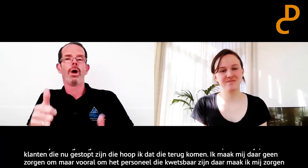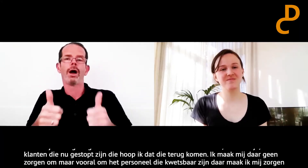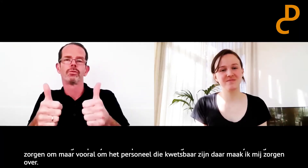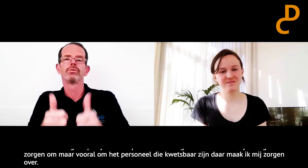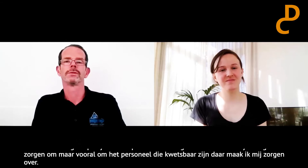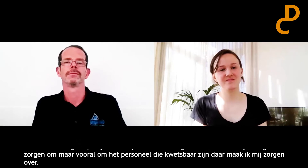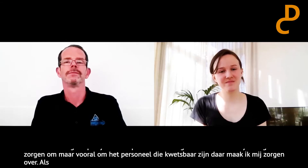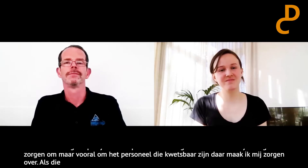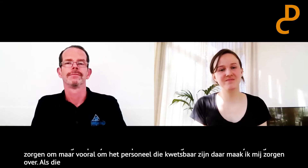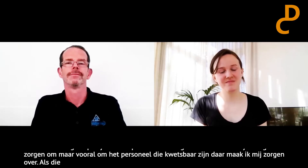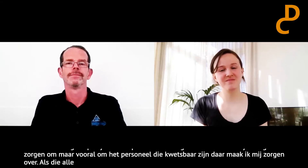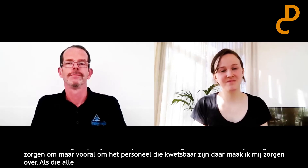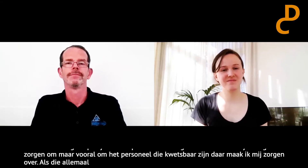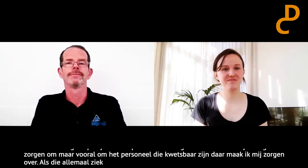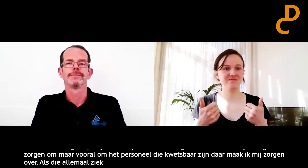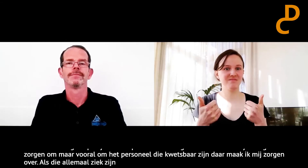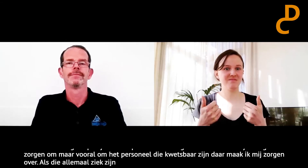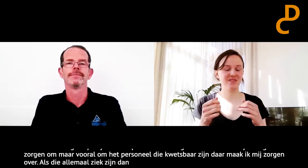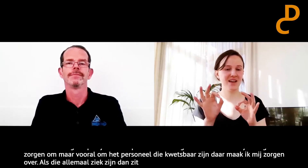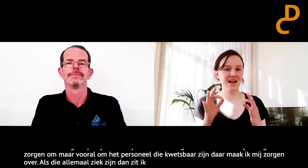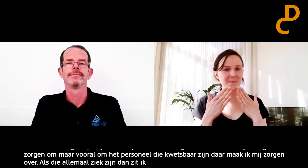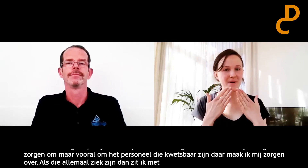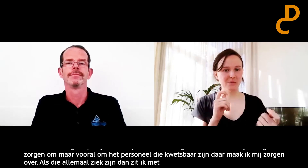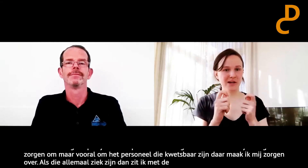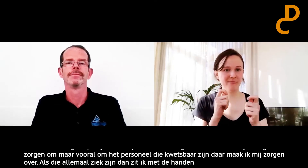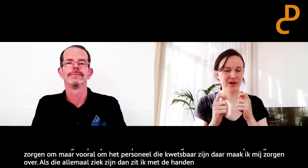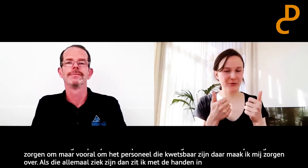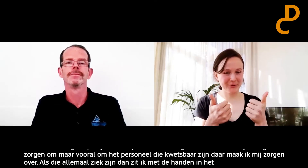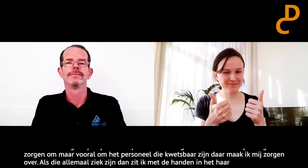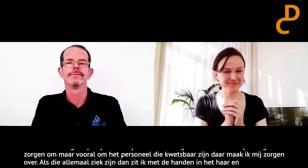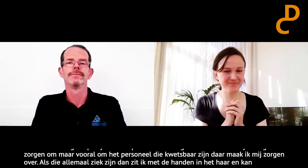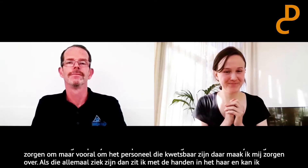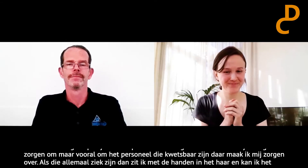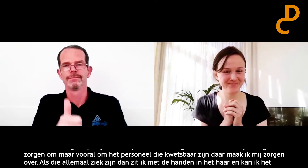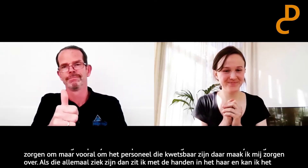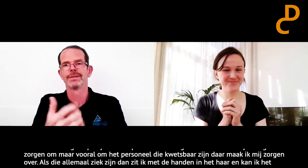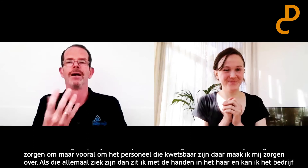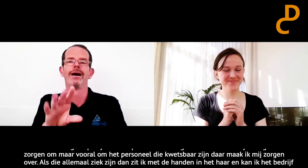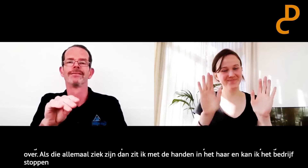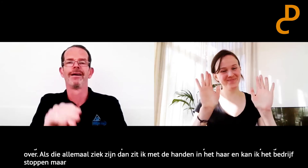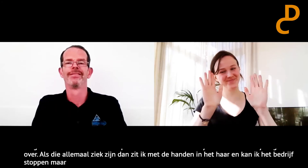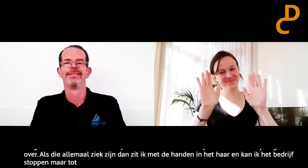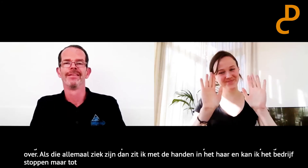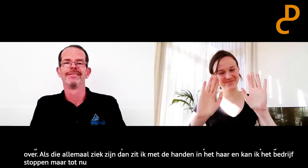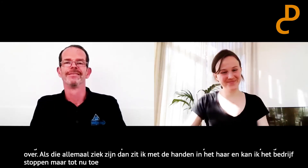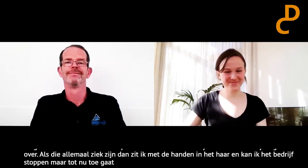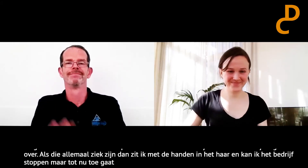dan zou ik mijn bedrijf kunnen stoppen. Maar tot nu toe gaat alles goed. Oh, nou goed. Heel erg bedankt voor het interview. Graag gedaan.